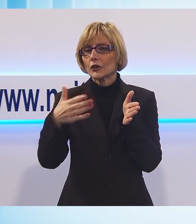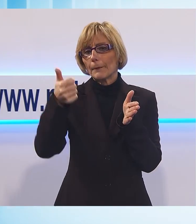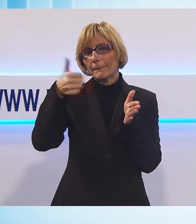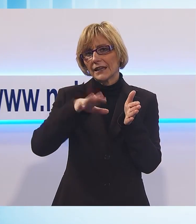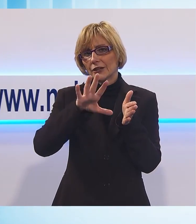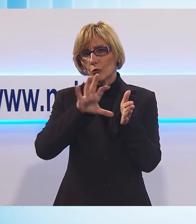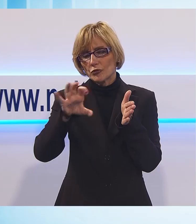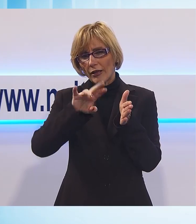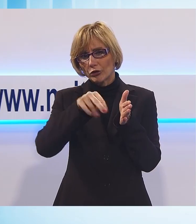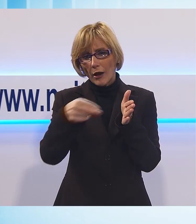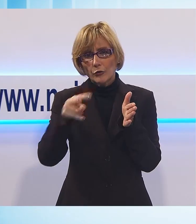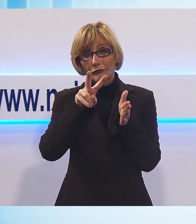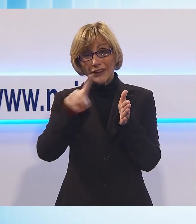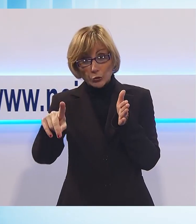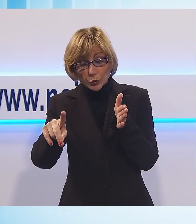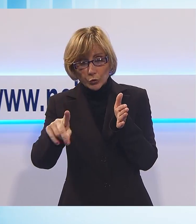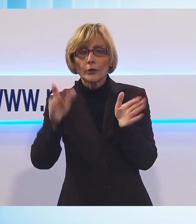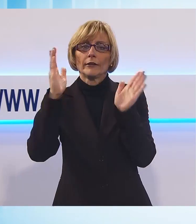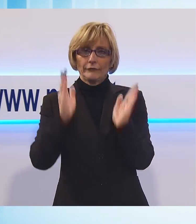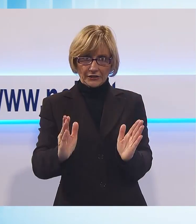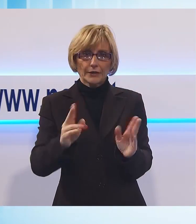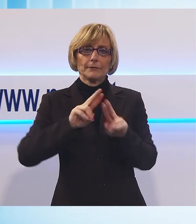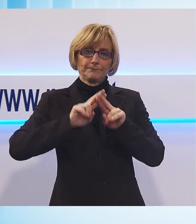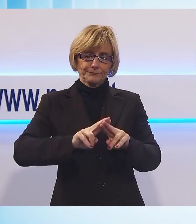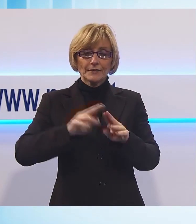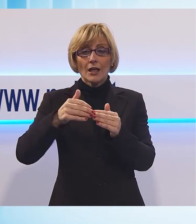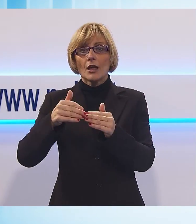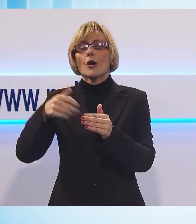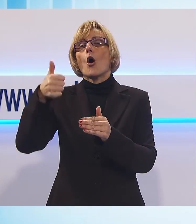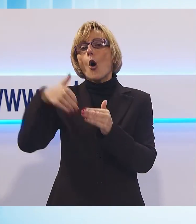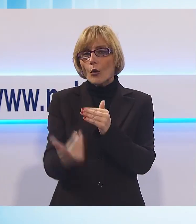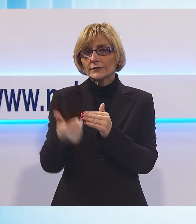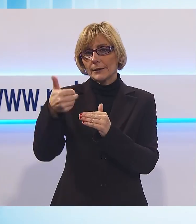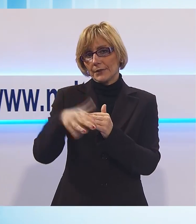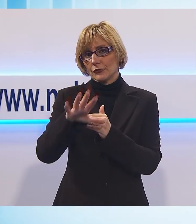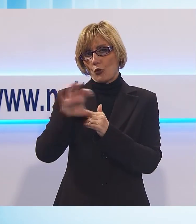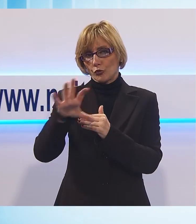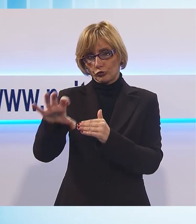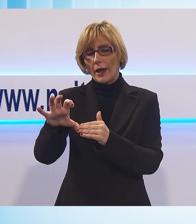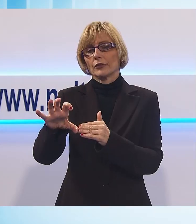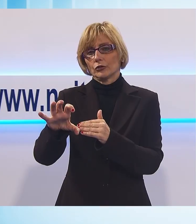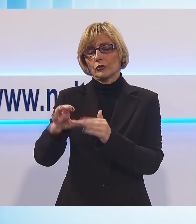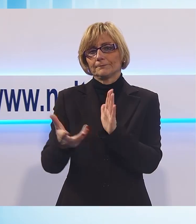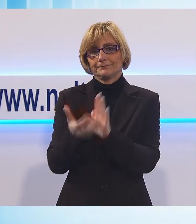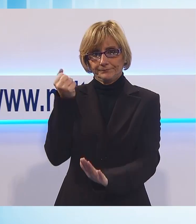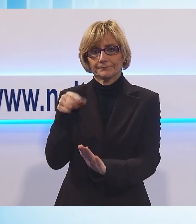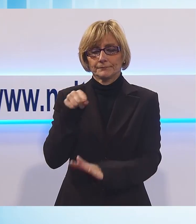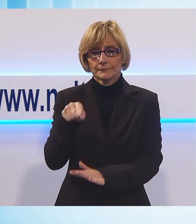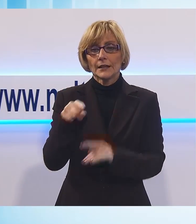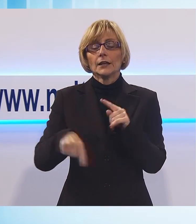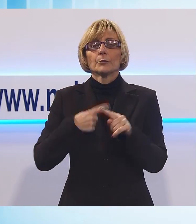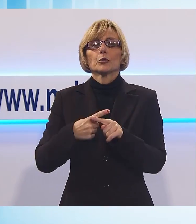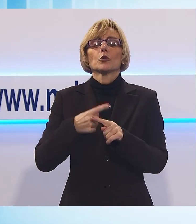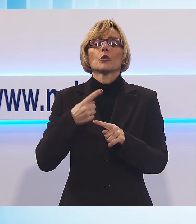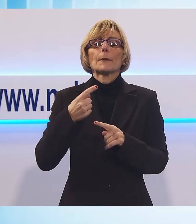.521 euro lordi di tutti gli altri. È la solita ingiustizia. Siamo in piazza anche però per manifestare contro una manovra